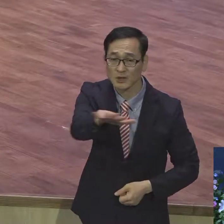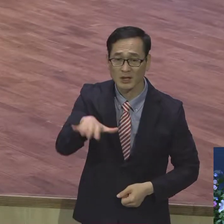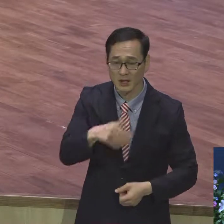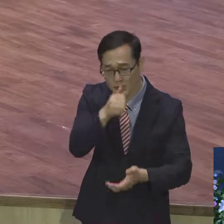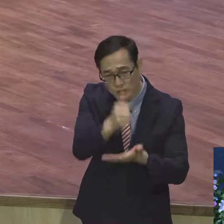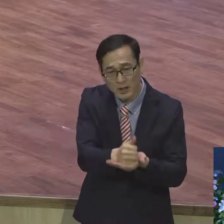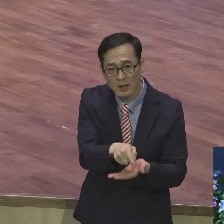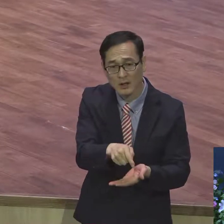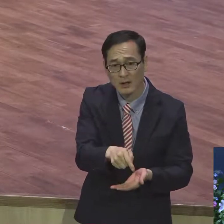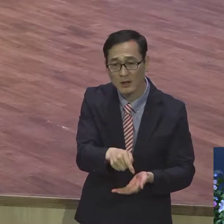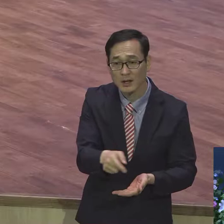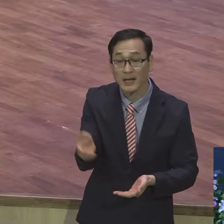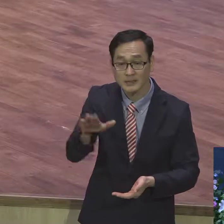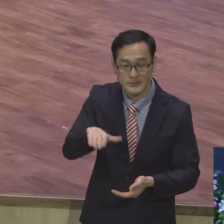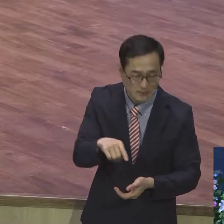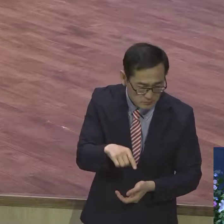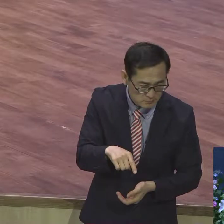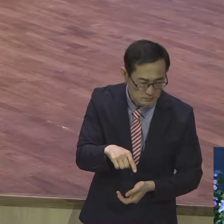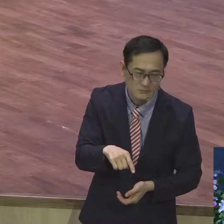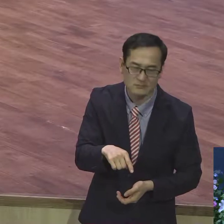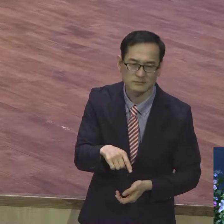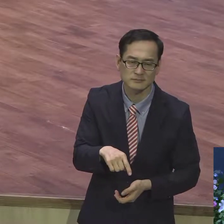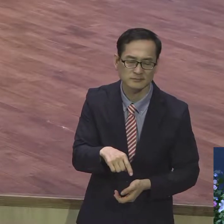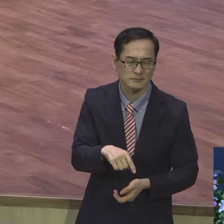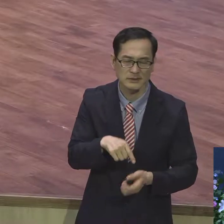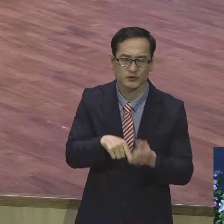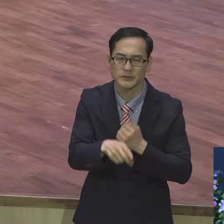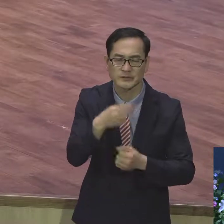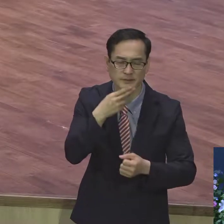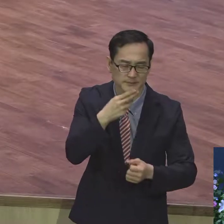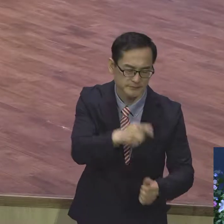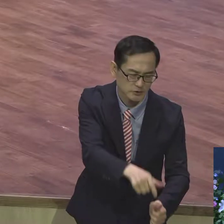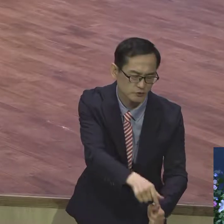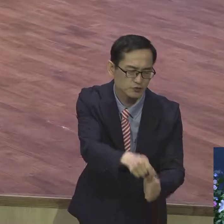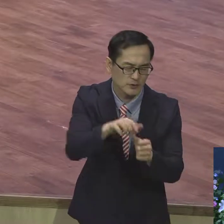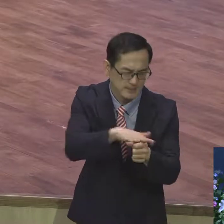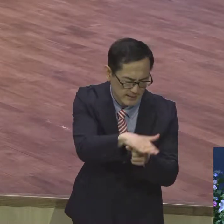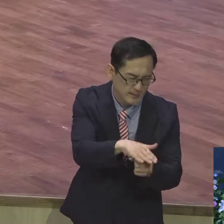사랑에서 구원의 자리로 인도해 준 그 하나에 이런 찬양이 나오게 되어 있습니다.